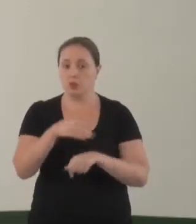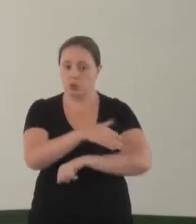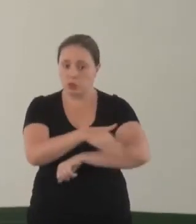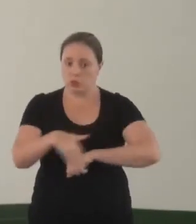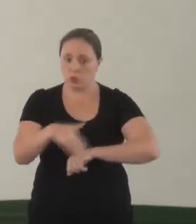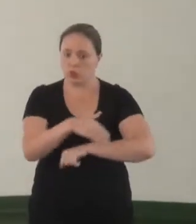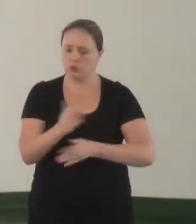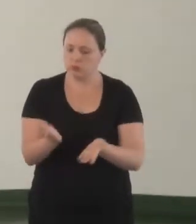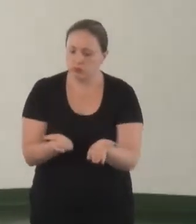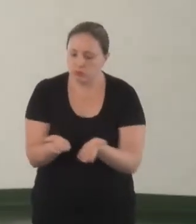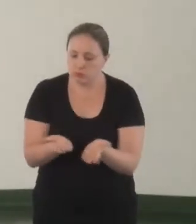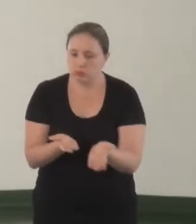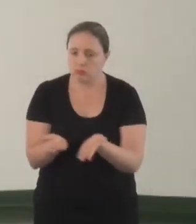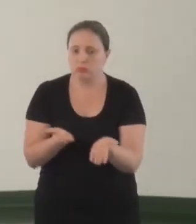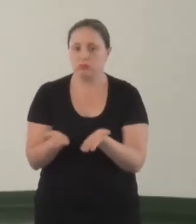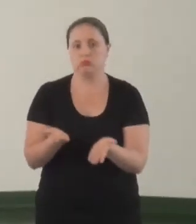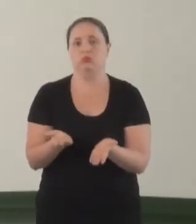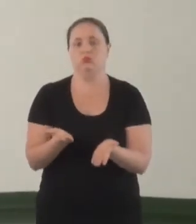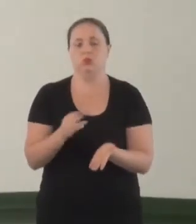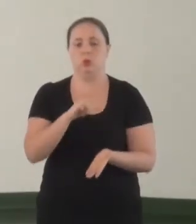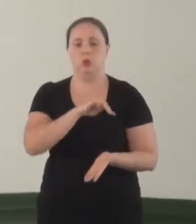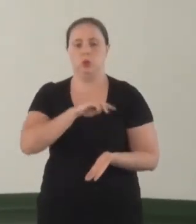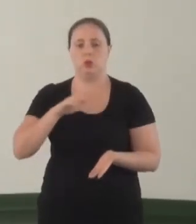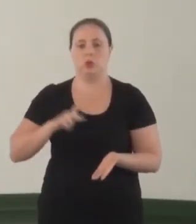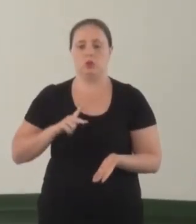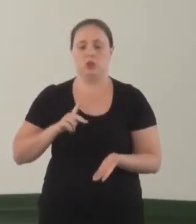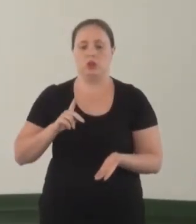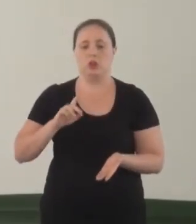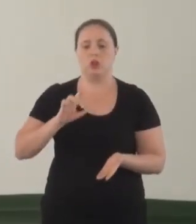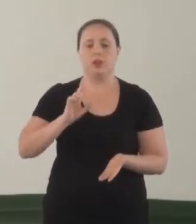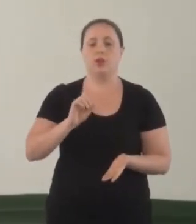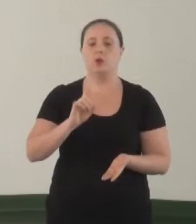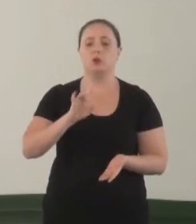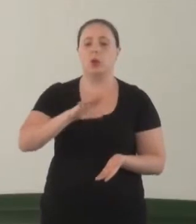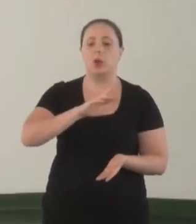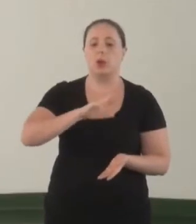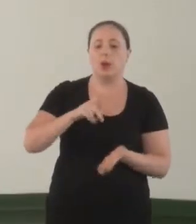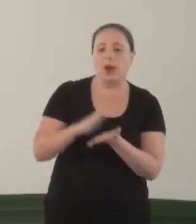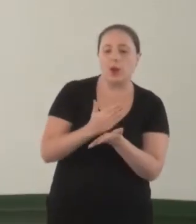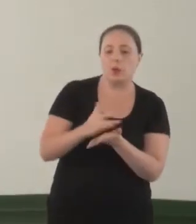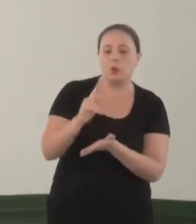institucionalmente por o MP e não pontualmente por alguns promotores.